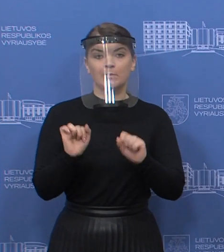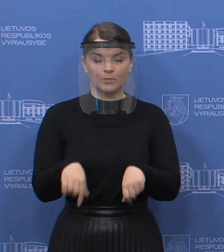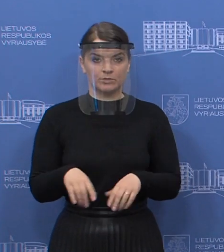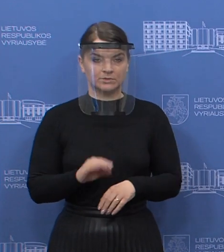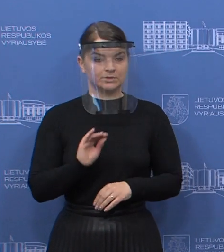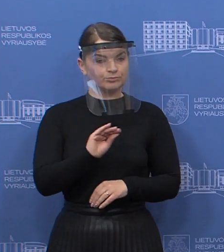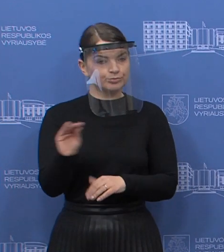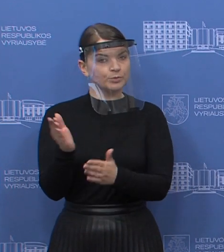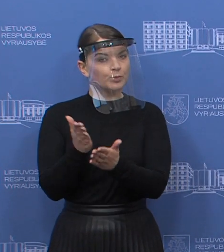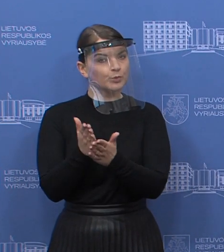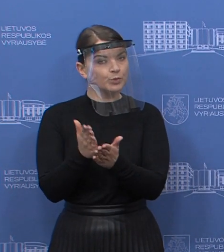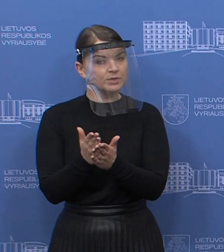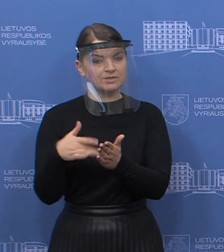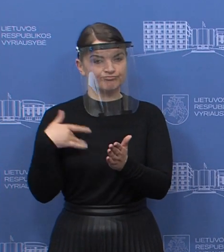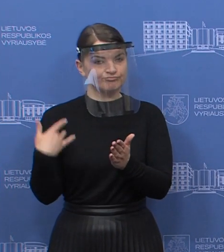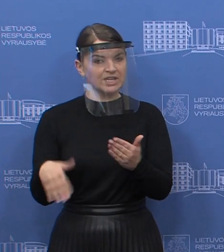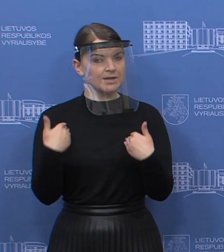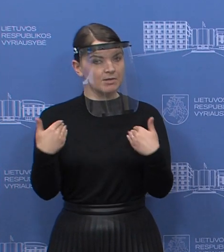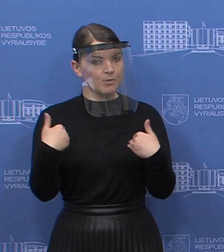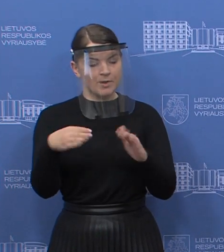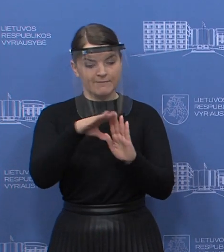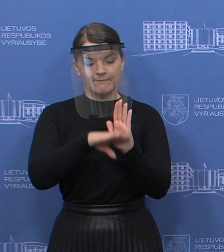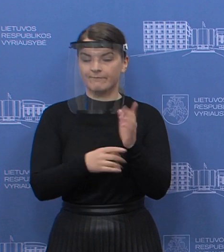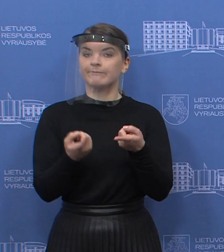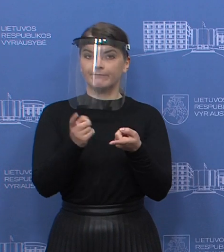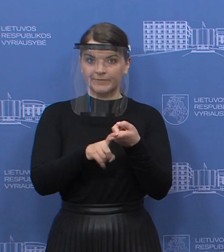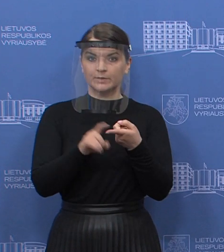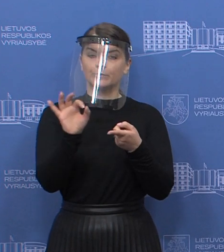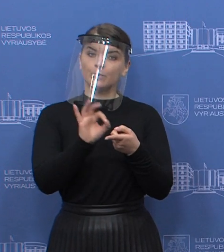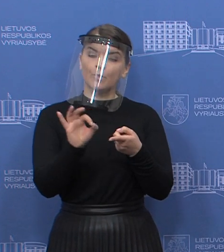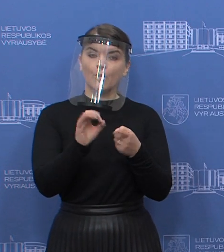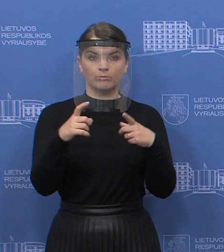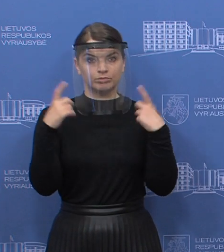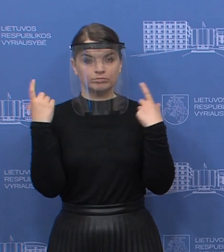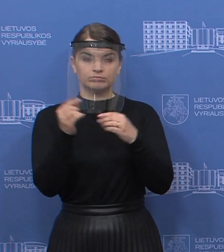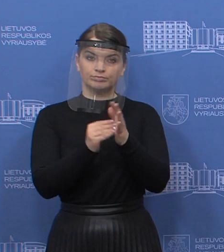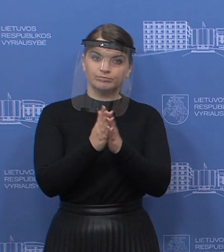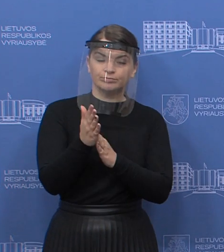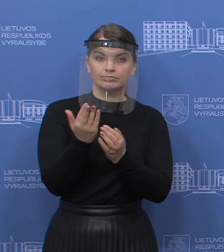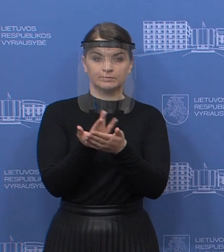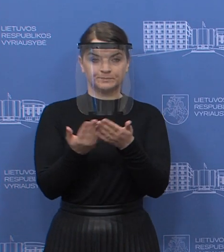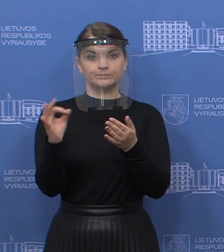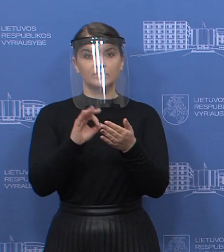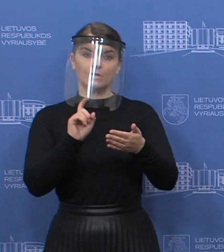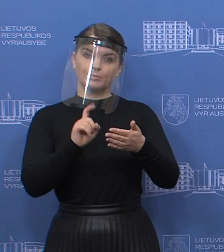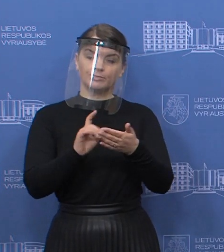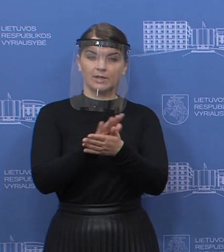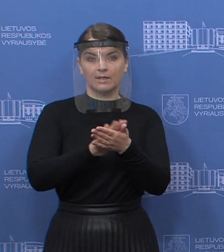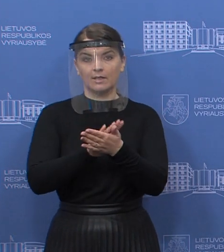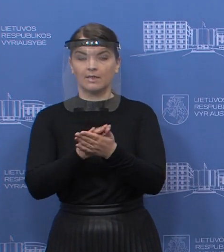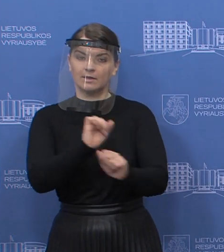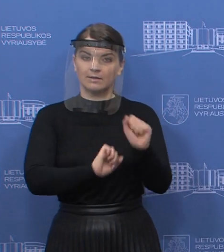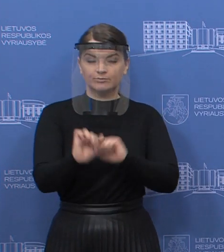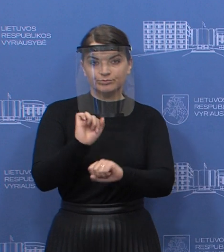visų griežtų saugumo reikalavimų tiek dėl asmens apsaugos priemonių dėvėjimo, tiek dėl dezinfekcijos,